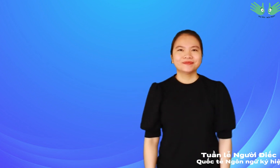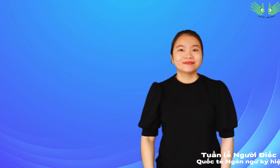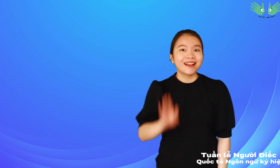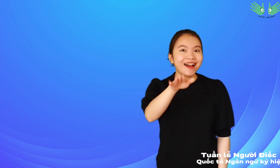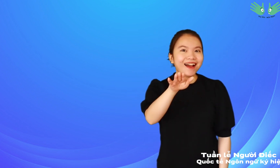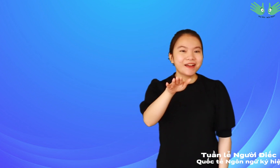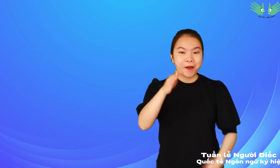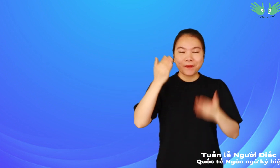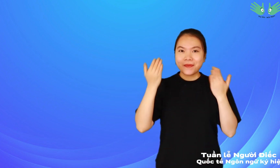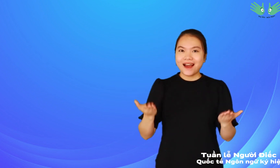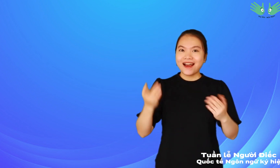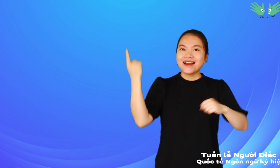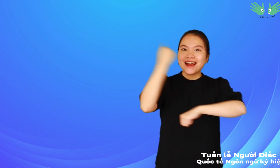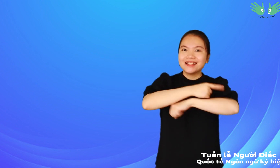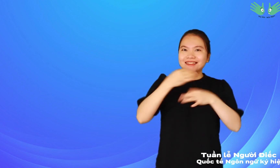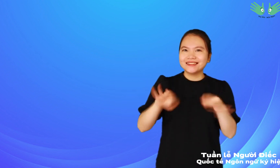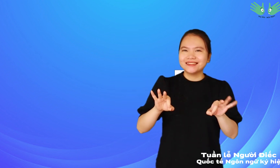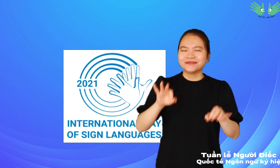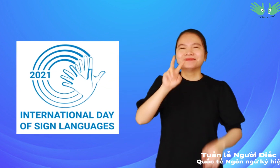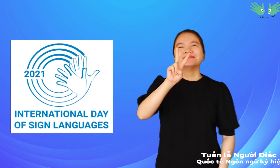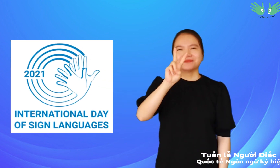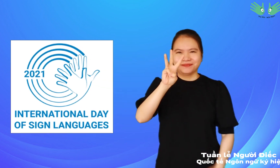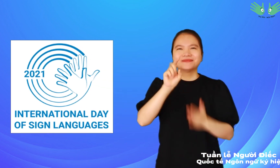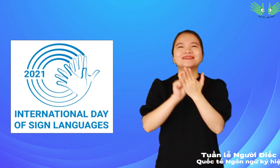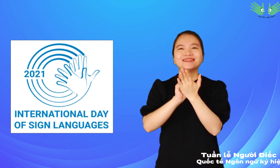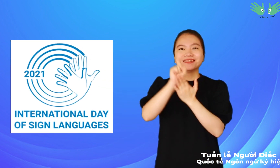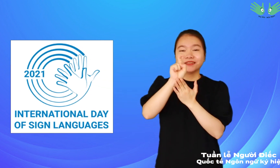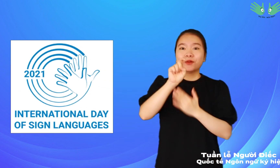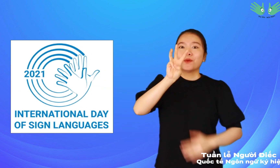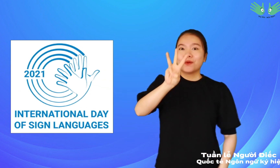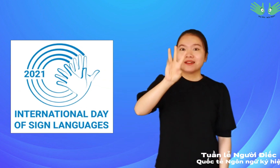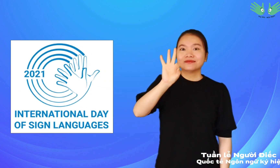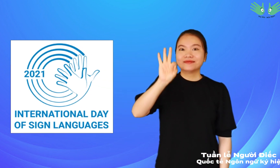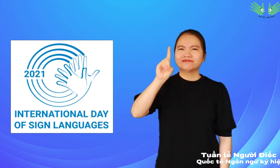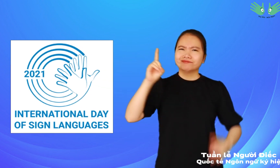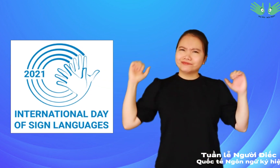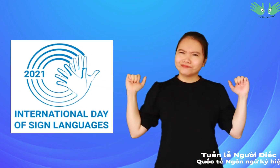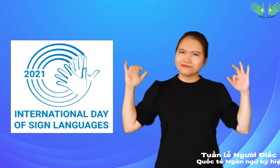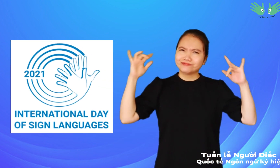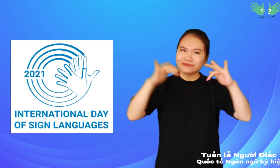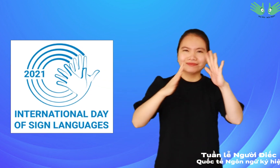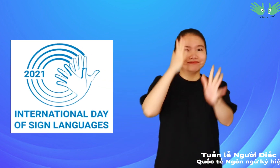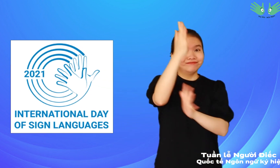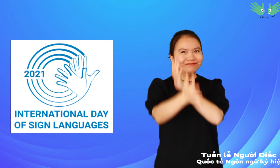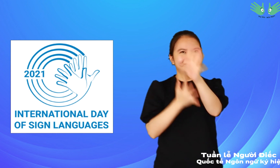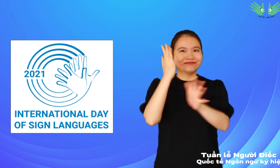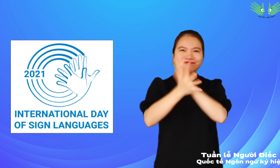giới Bạn ơi, bạn có biết hôm nay là ngày gì không? Ngày 23 tháng 9 đã được Liên đoàn Người Đức Thế Giới ghi nhận